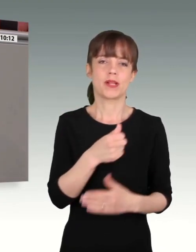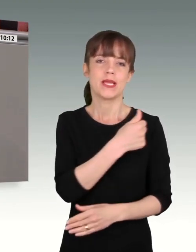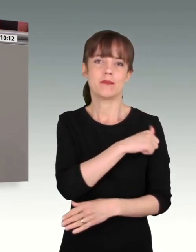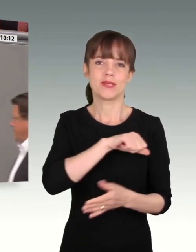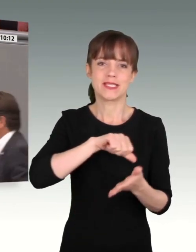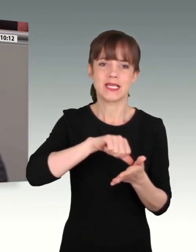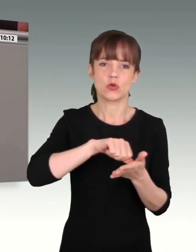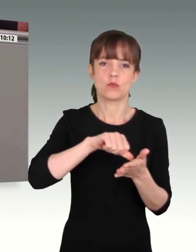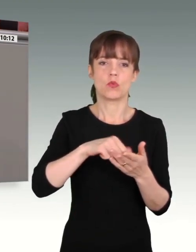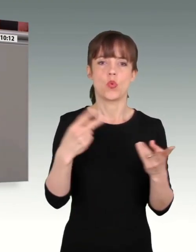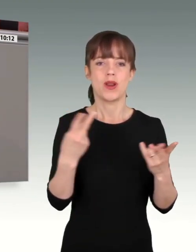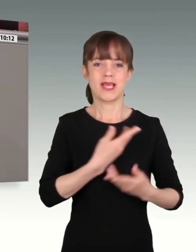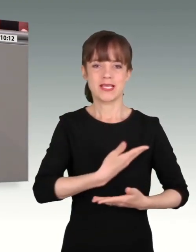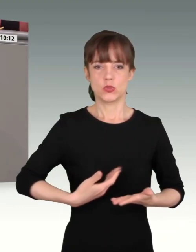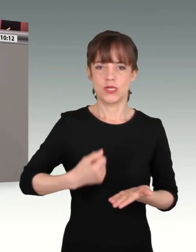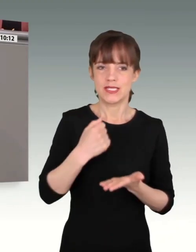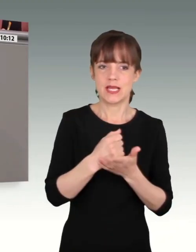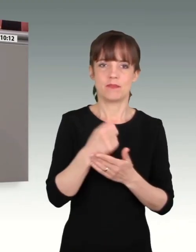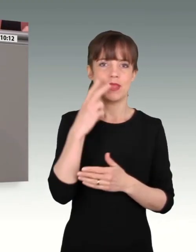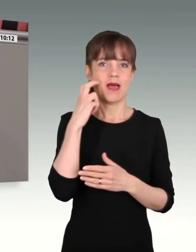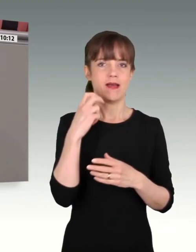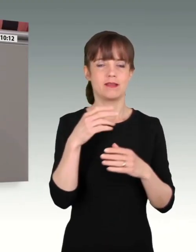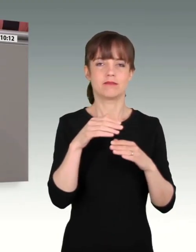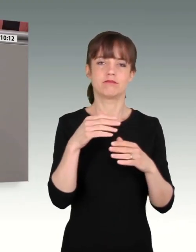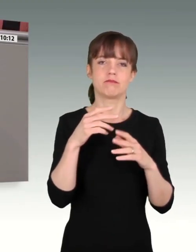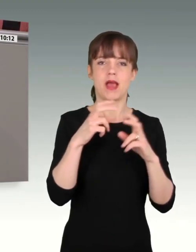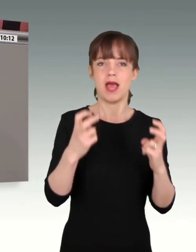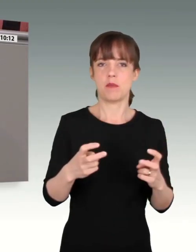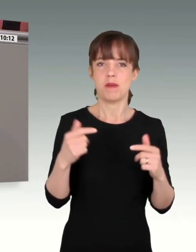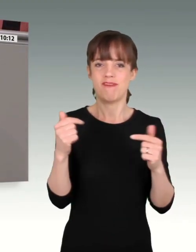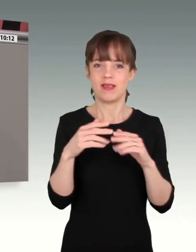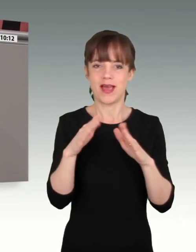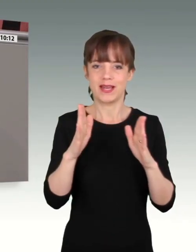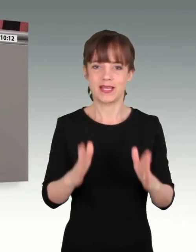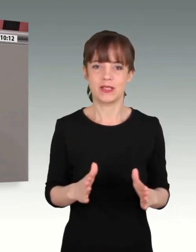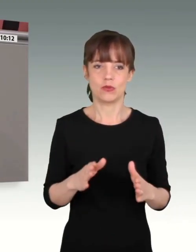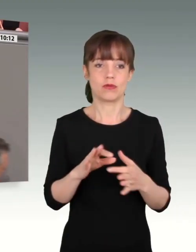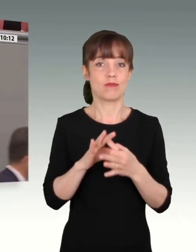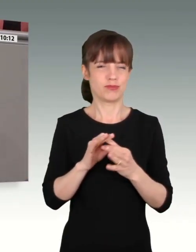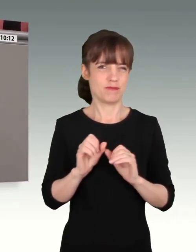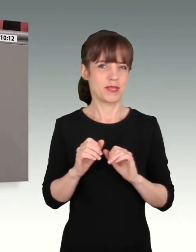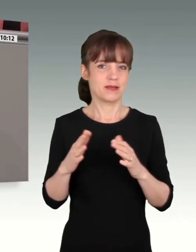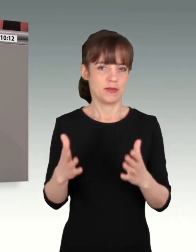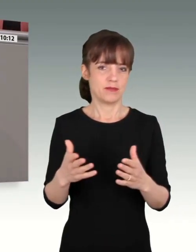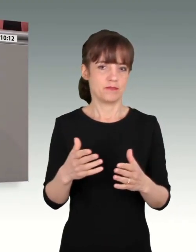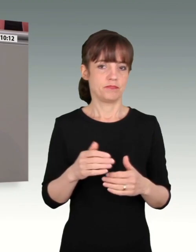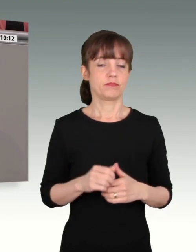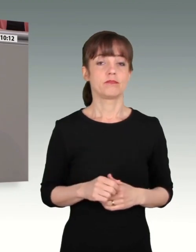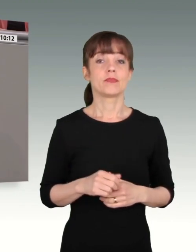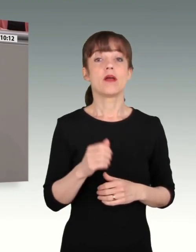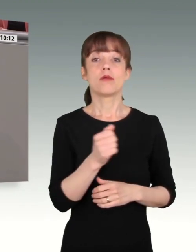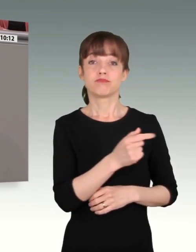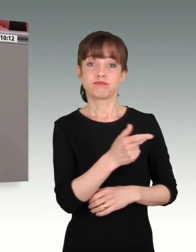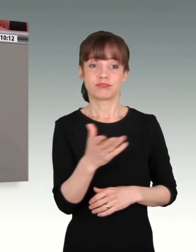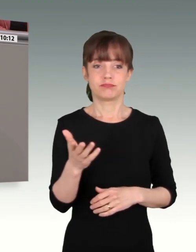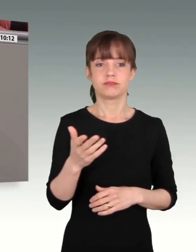sie im Rahmen der Pandemie überall dort Hand angelegt, wo es nötig war. Und ich sage Ihnen auch ganz ehrlich, manche Kommunen sind mit der Bereitschaft